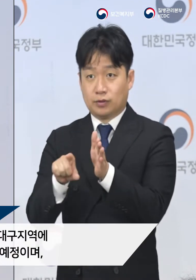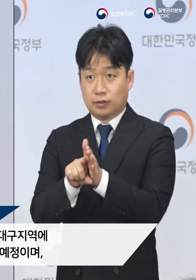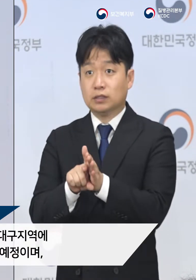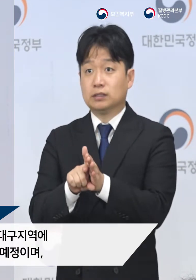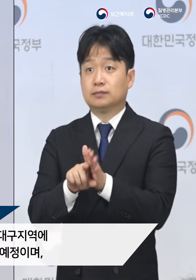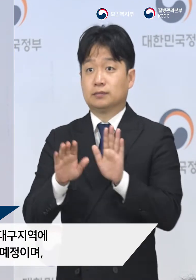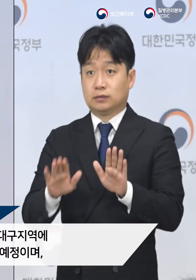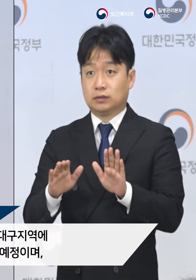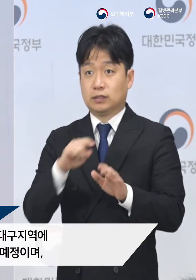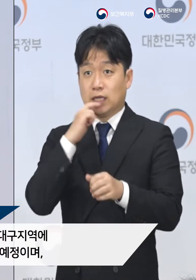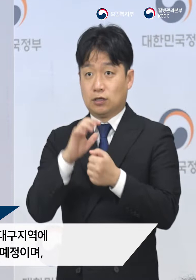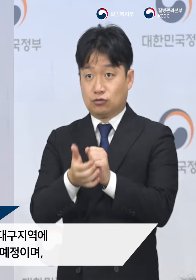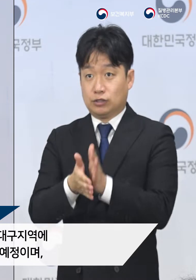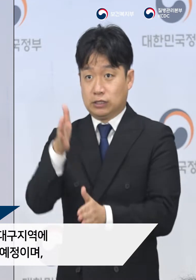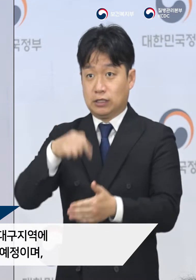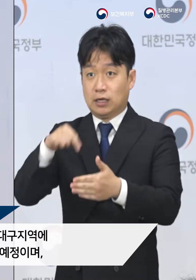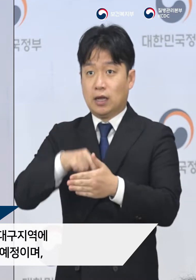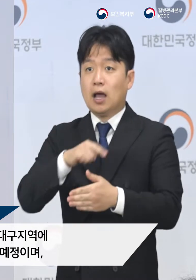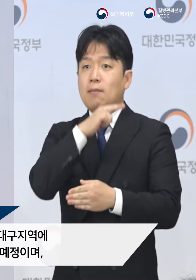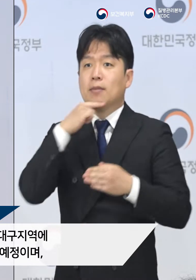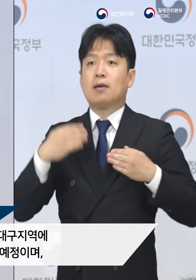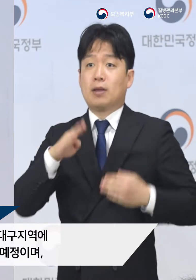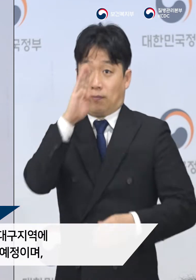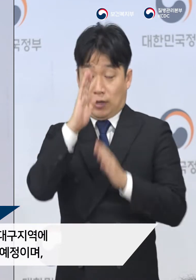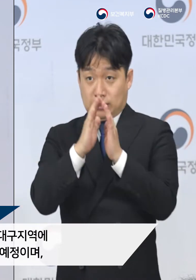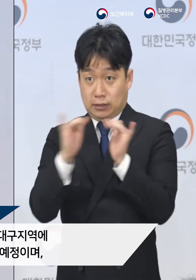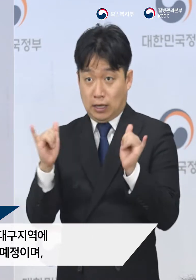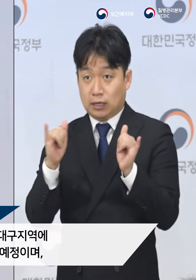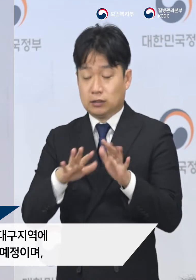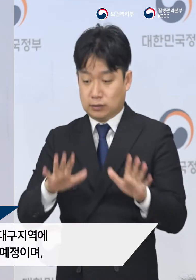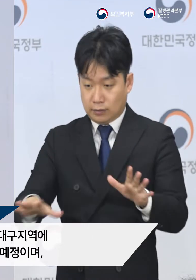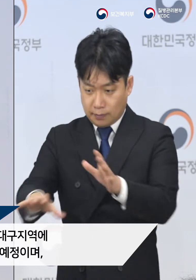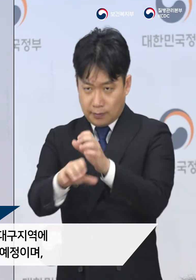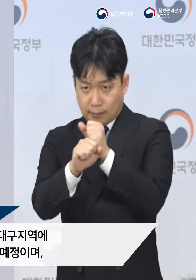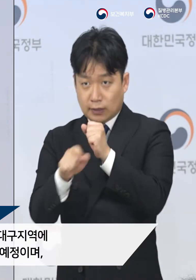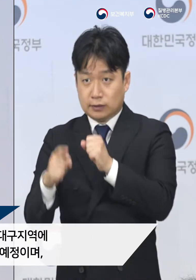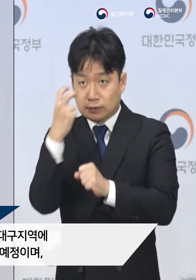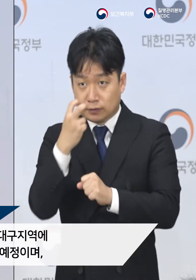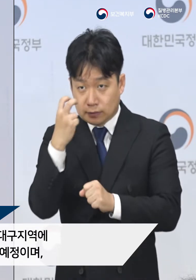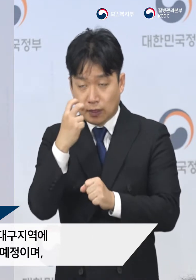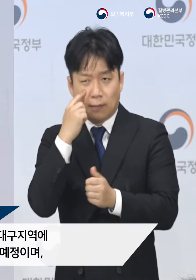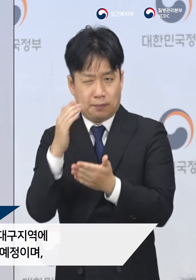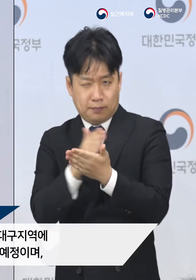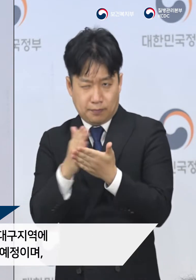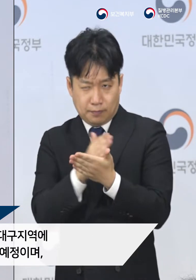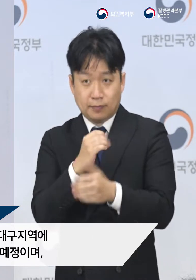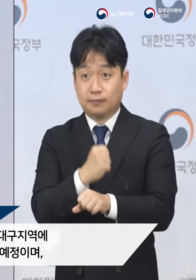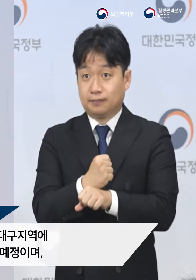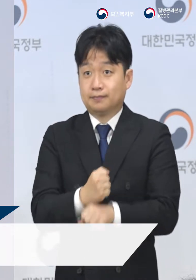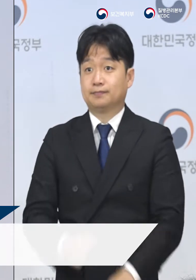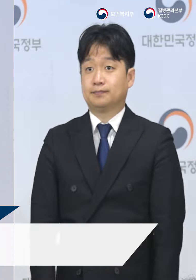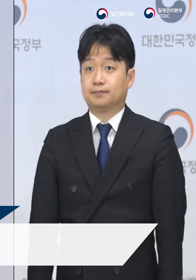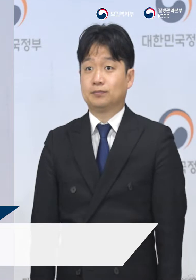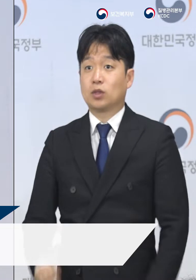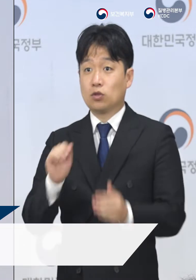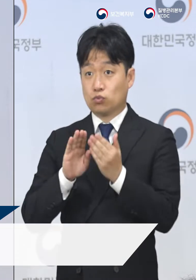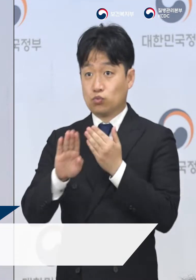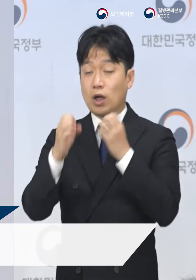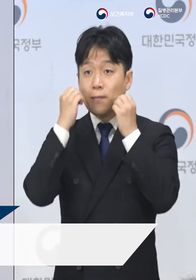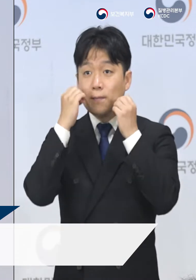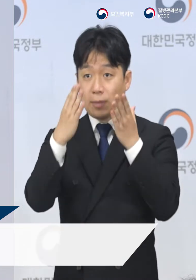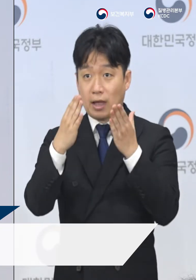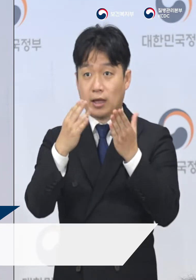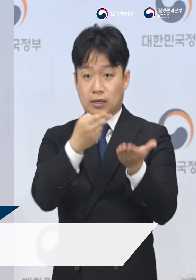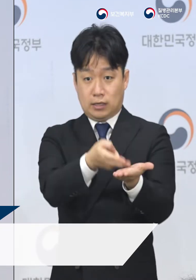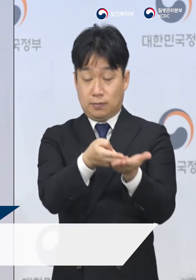현재 대구 지역에 입원 중인 폐렴 환자에 대한 전수진단검사를 실시할 예정이며 이후 새로